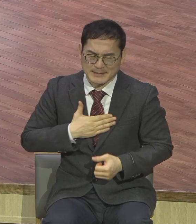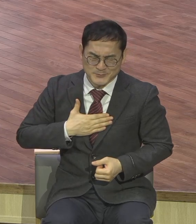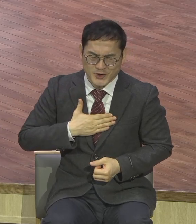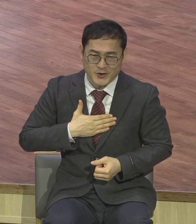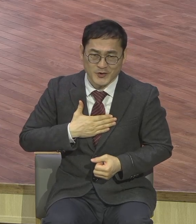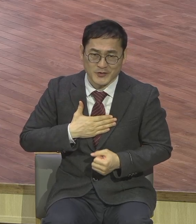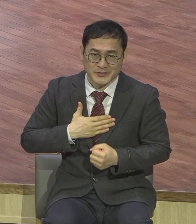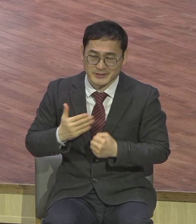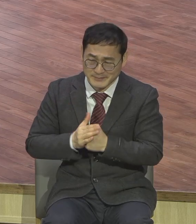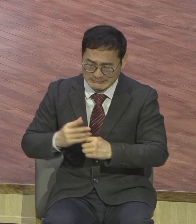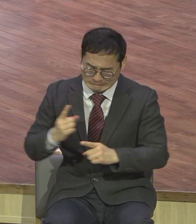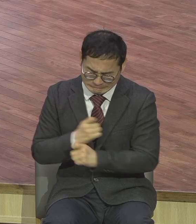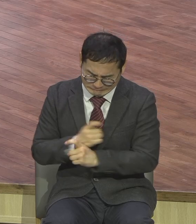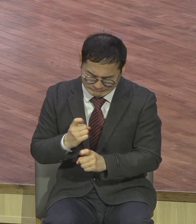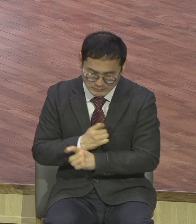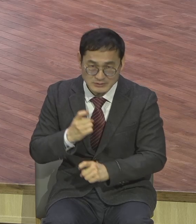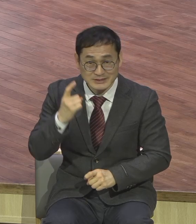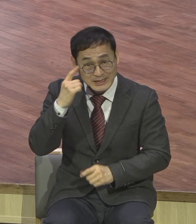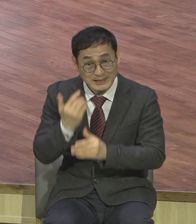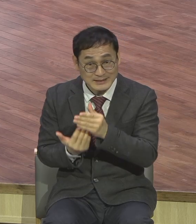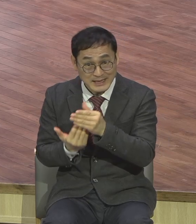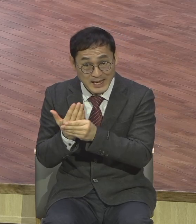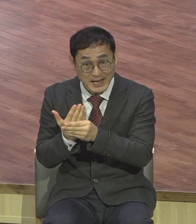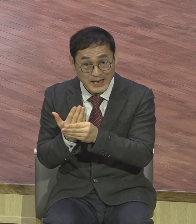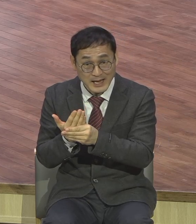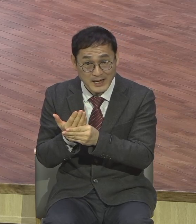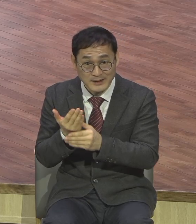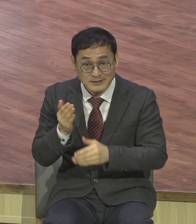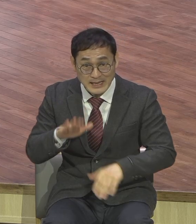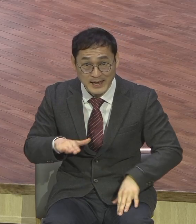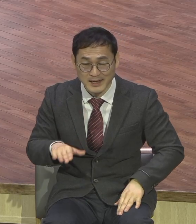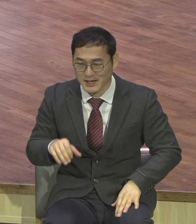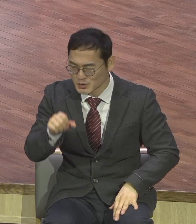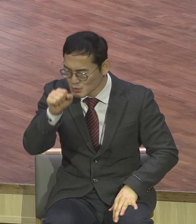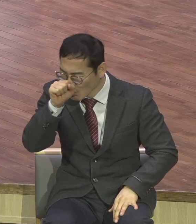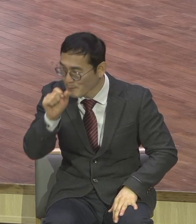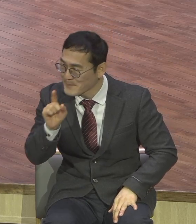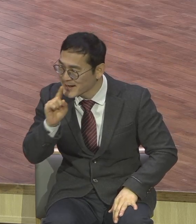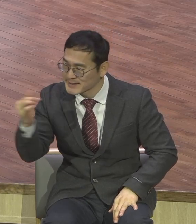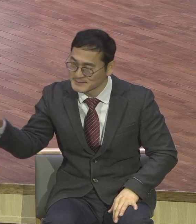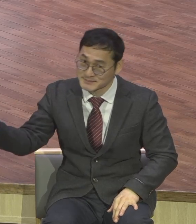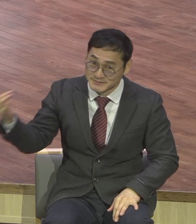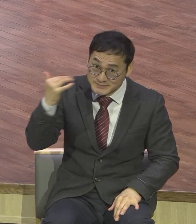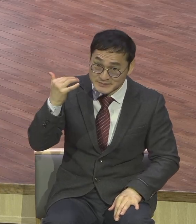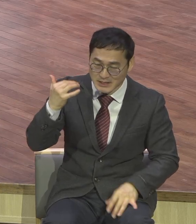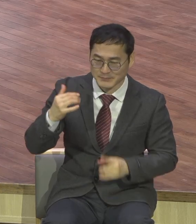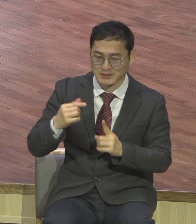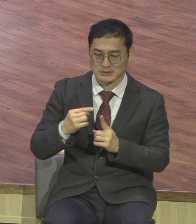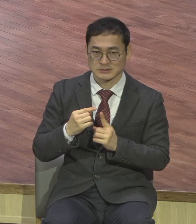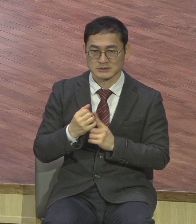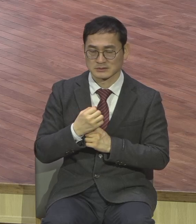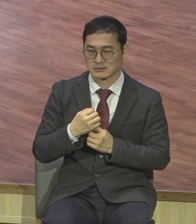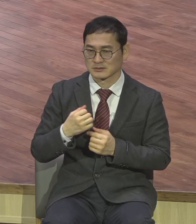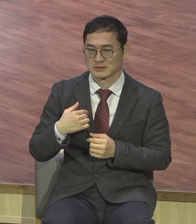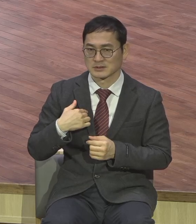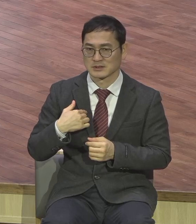유발시키잖아요 이거는 반대로 생명 살리는 말은 상대방을 완전 무장해제시기 생명 살리는 말 보금지에 말하면